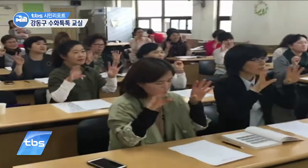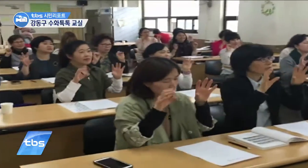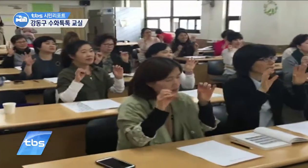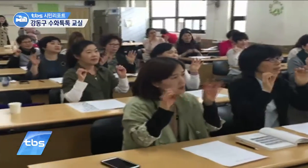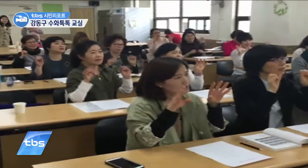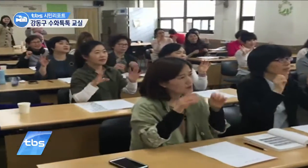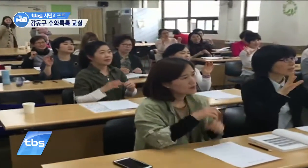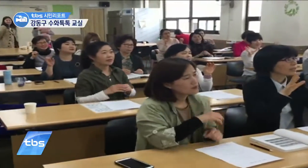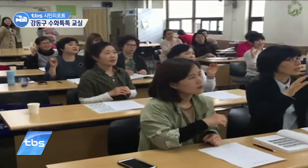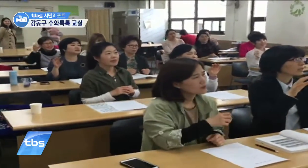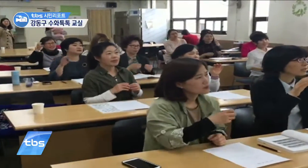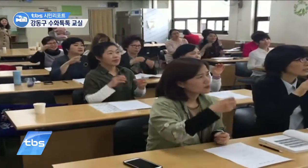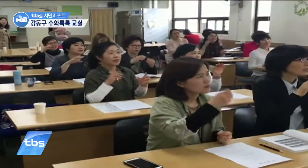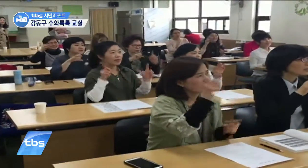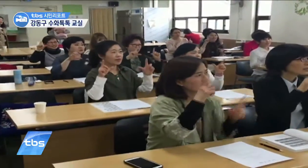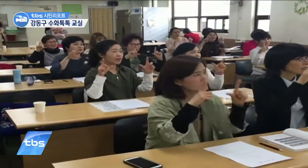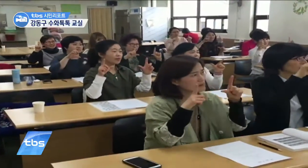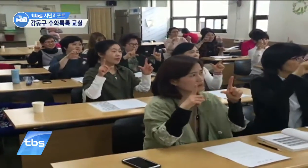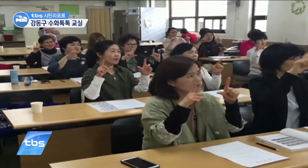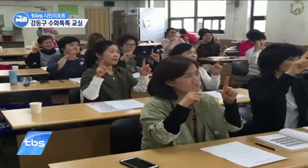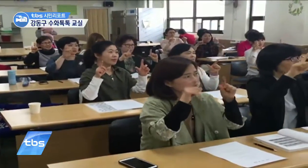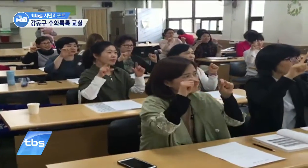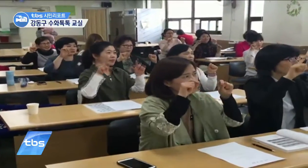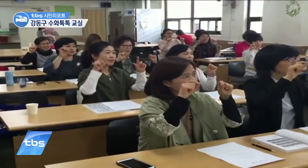50여 명의 수강생들이 열심히 수화를 배우고 있습니다.